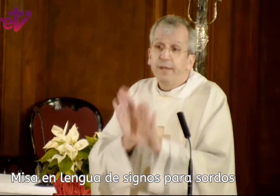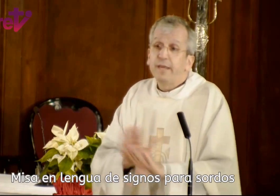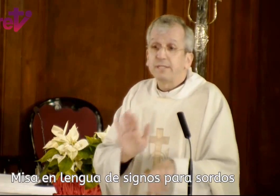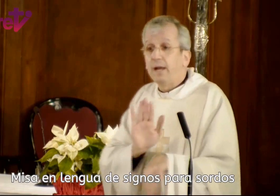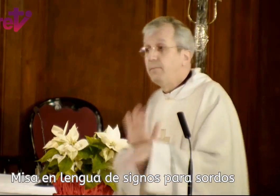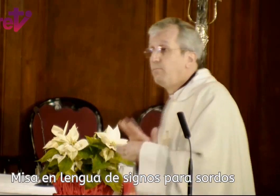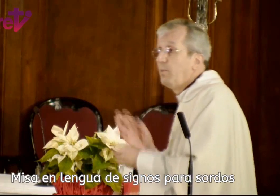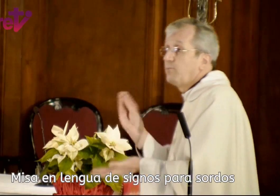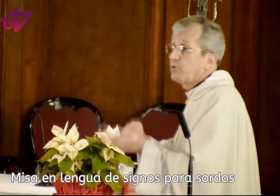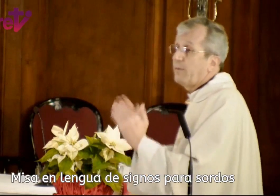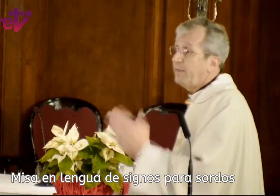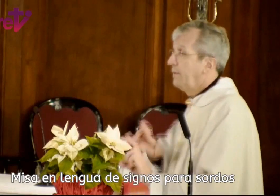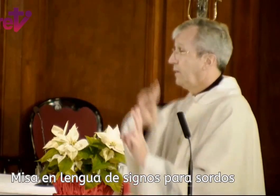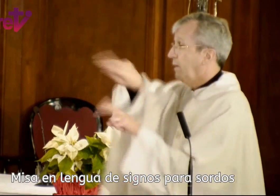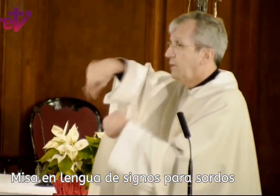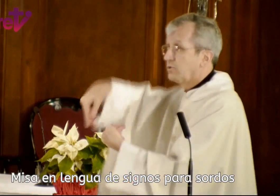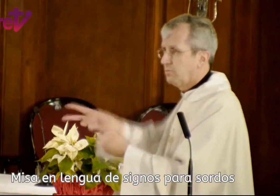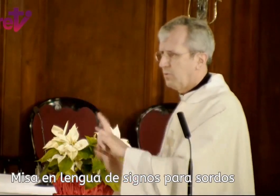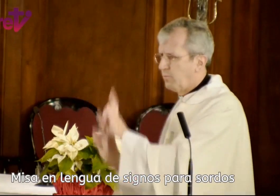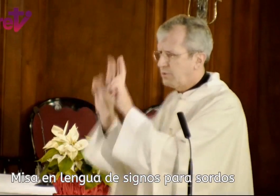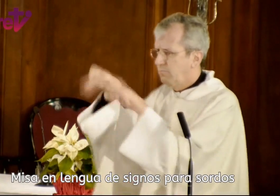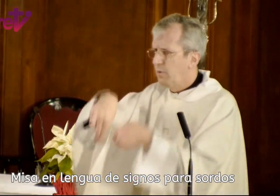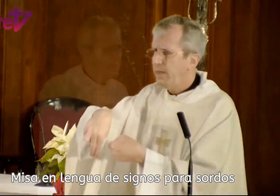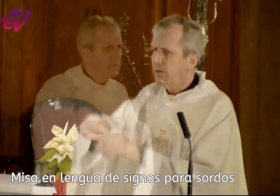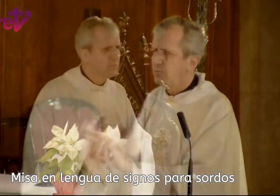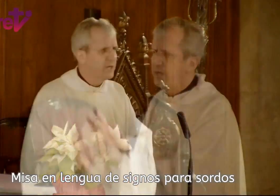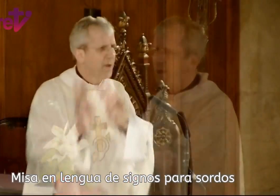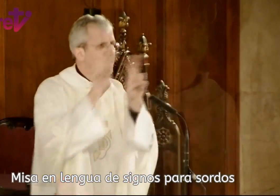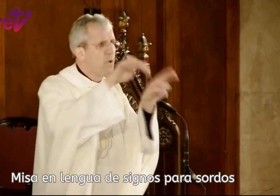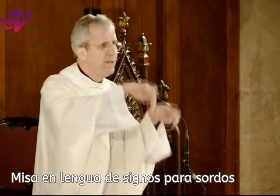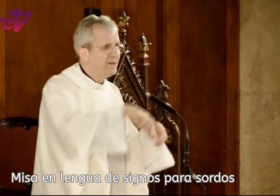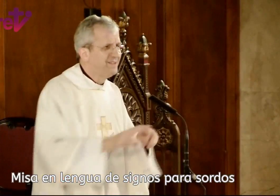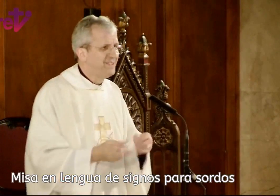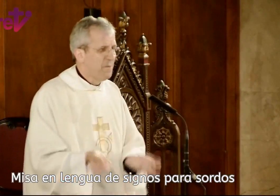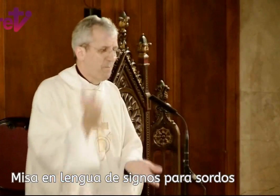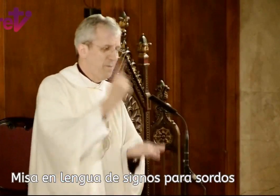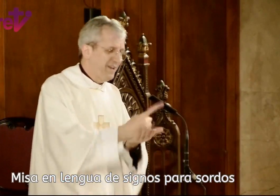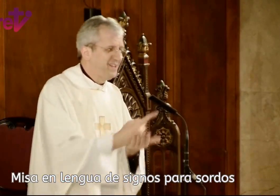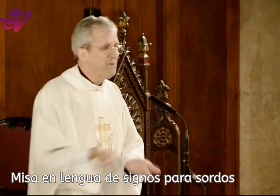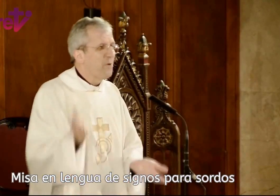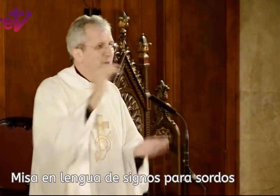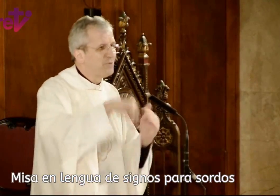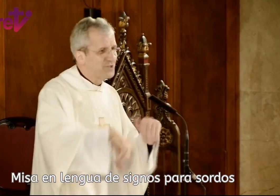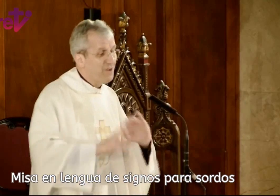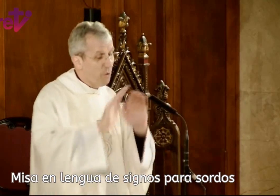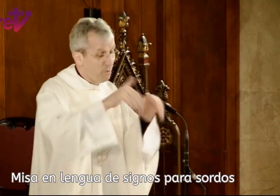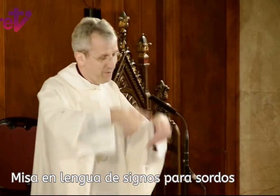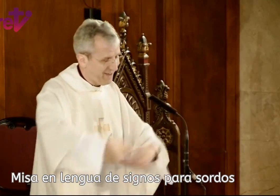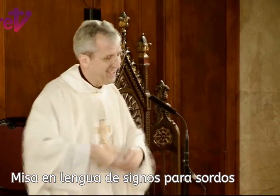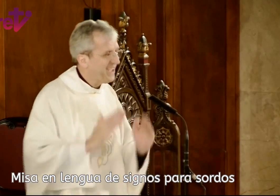ya está, volvemos otra vez, y no sé, ¿cómo es volver? ¿Cómo sería volver? Volver, ¿eh? Volvemos, ¿eh? O volver, ¿eh?